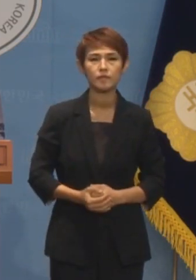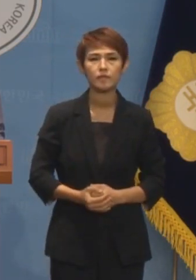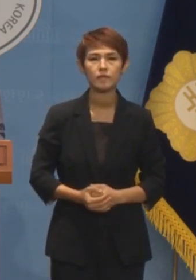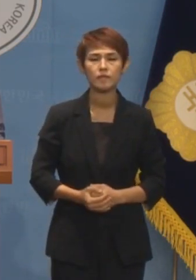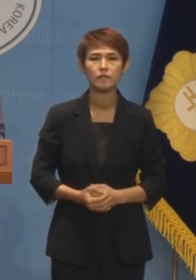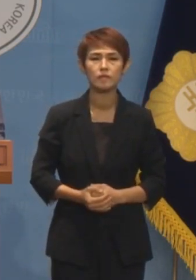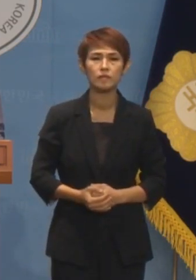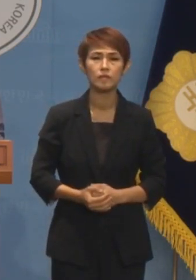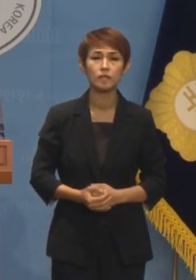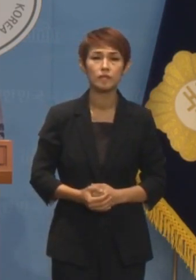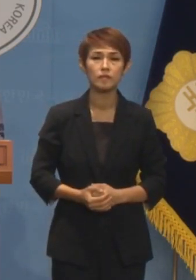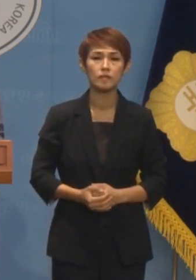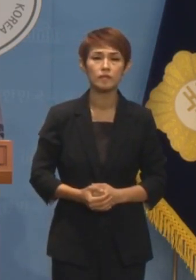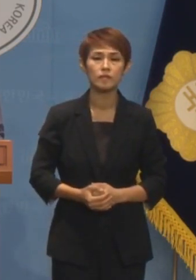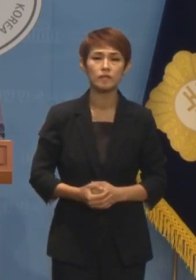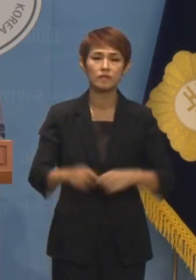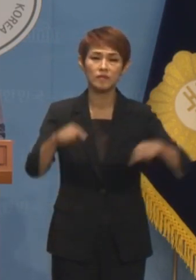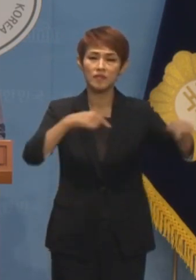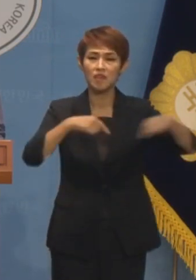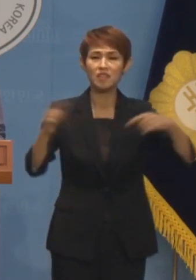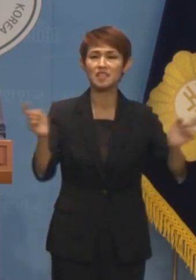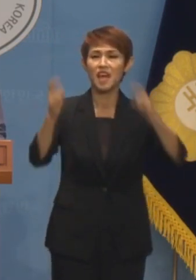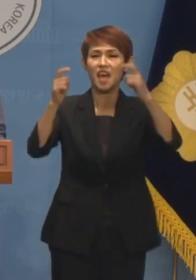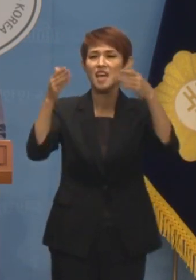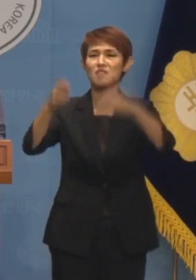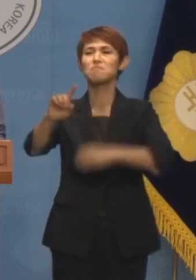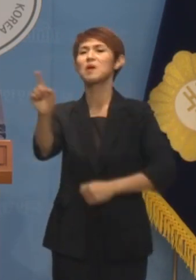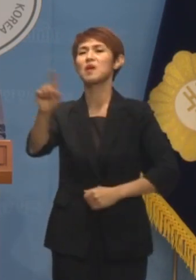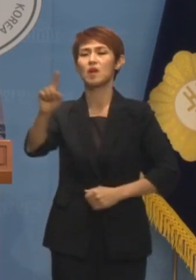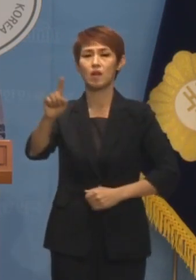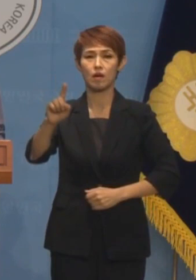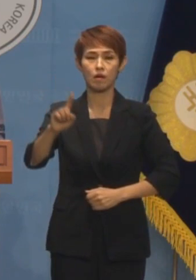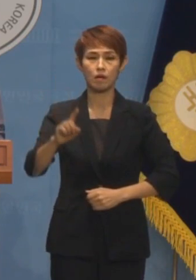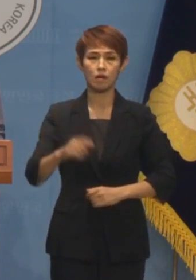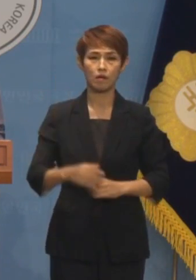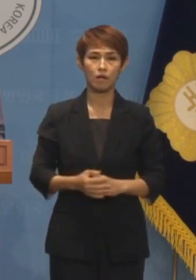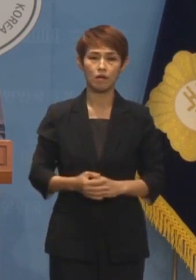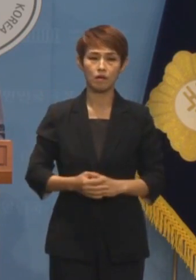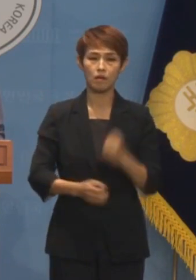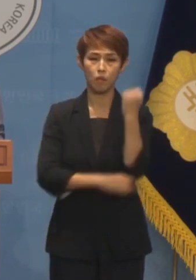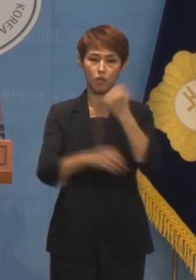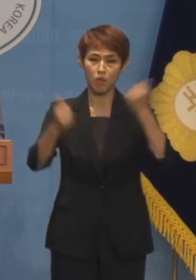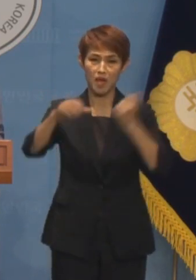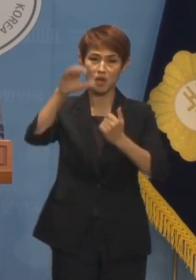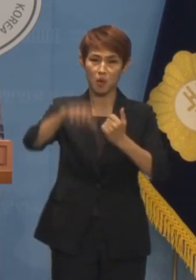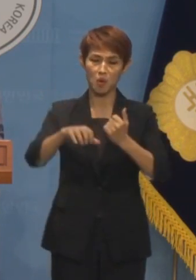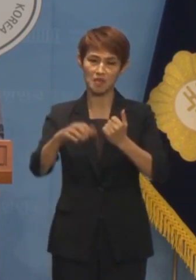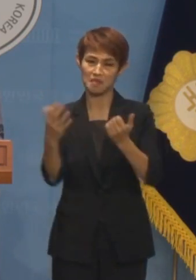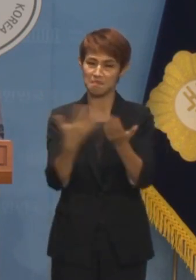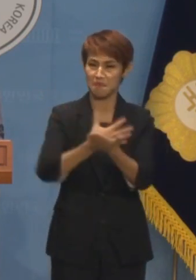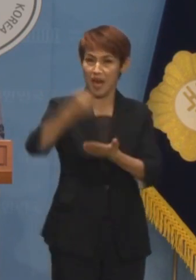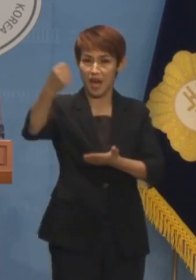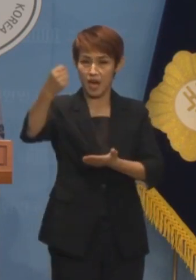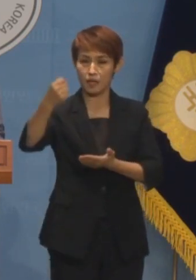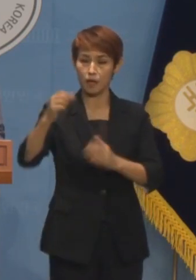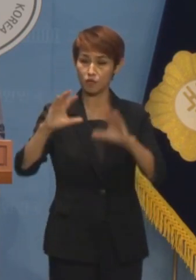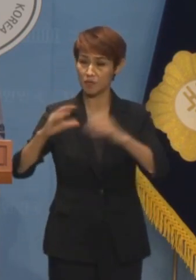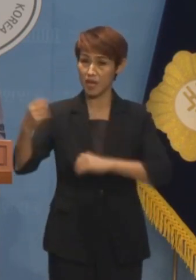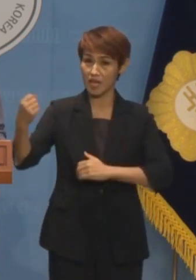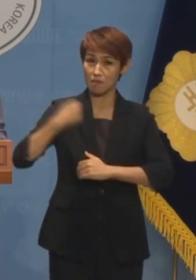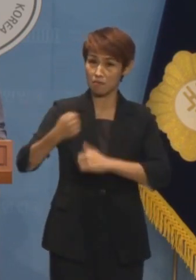상황에서도 정쟁 몰두라느니, 본회의장을 강탈했다느니 하는 국민의힘의 비판은